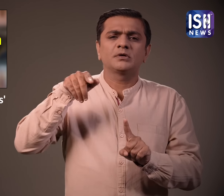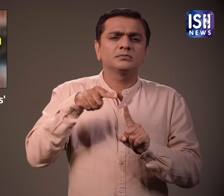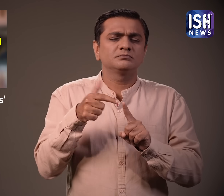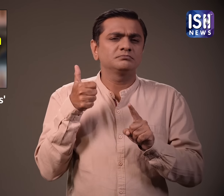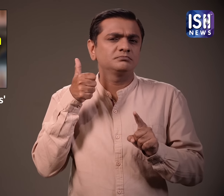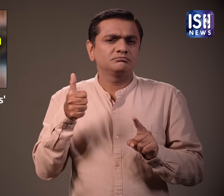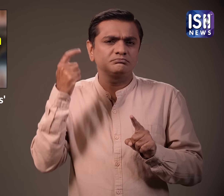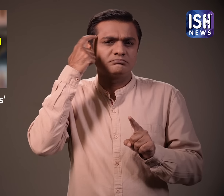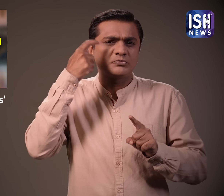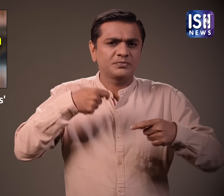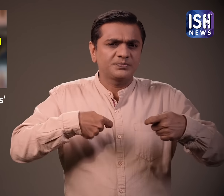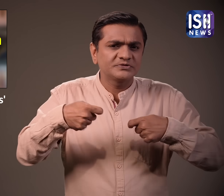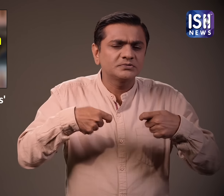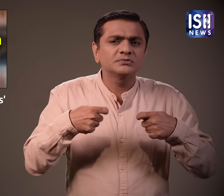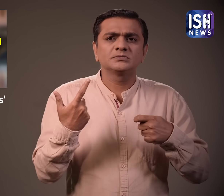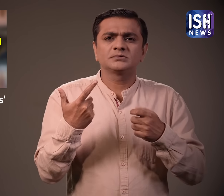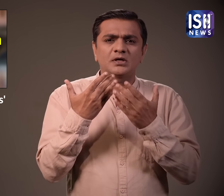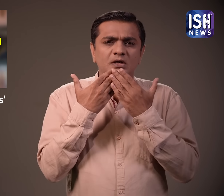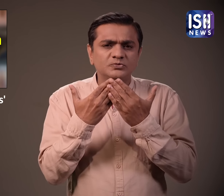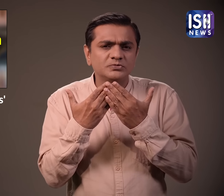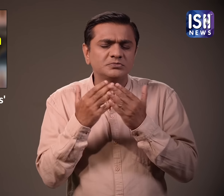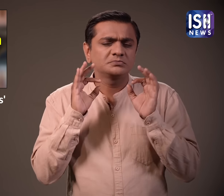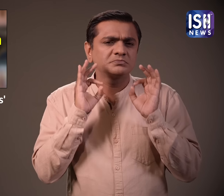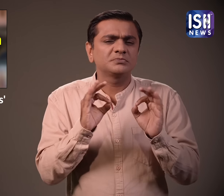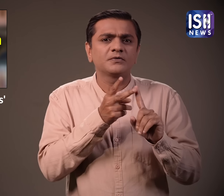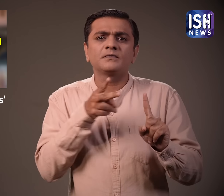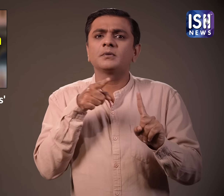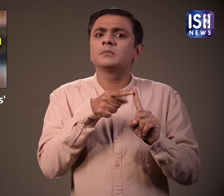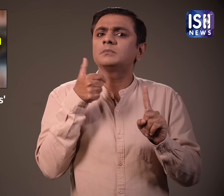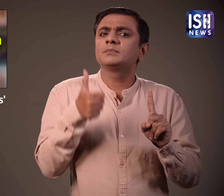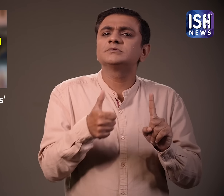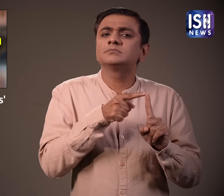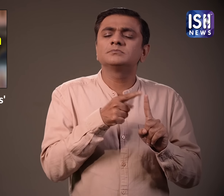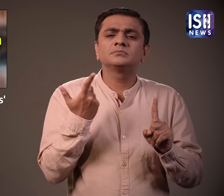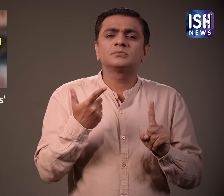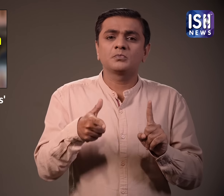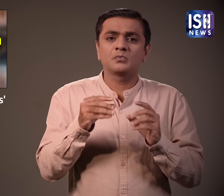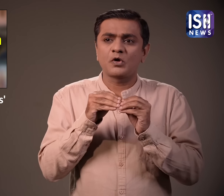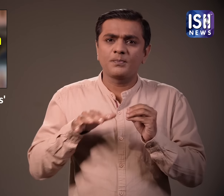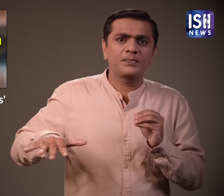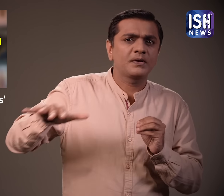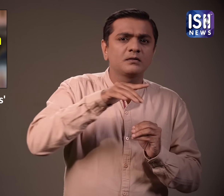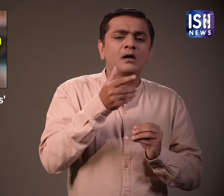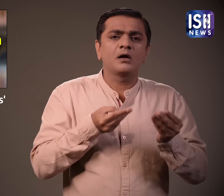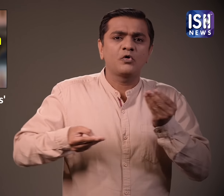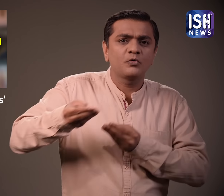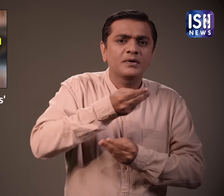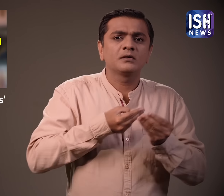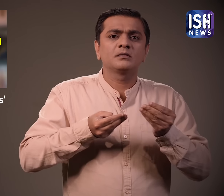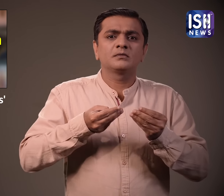शिक्षा विद्ध और परोपकारी बने। उन्होंने मुंबई के सामाजिक